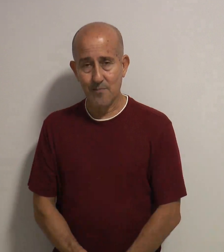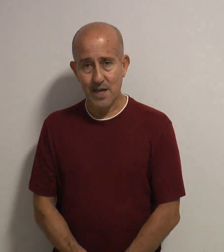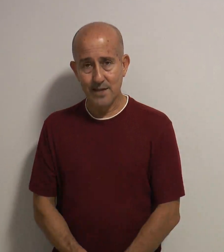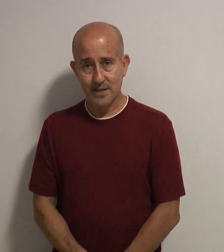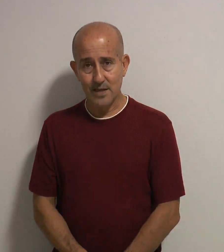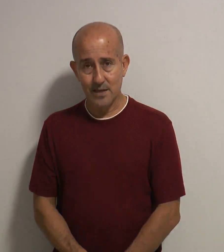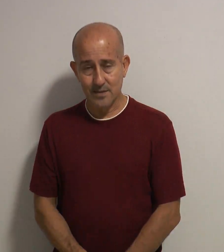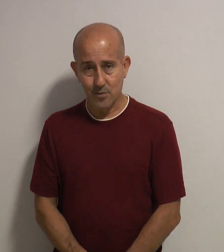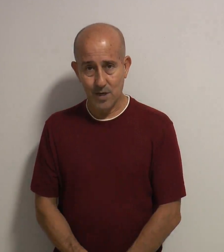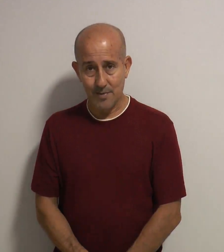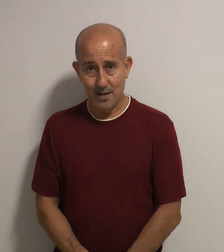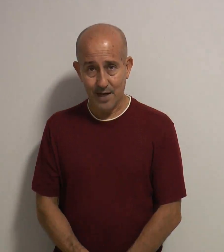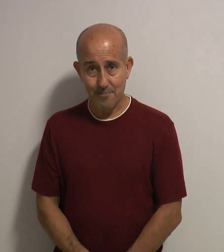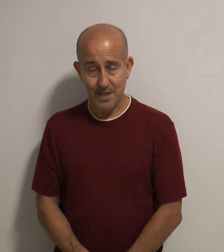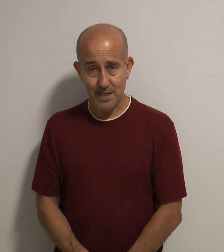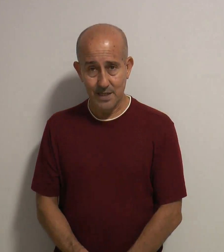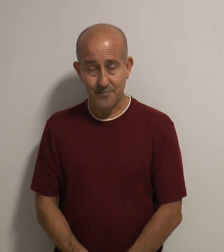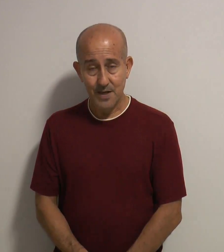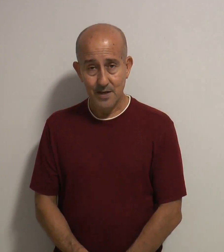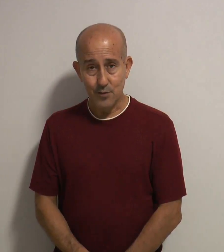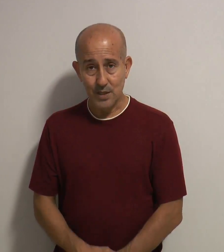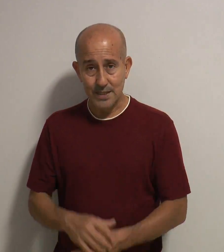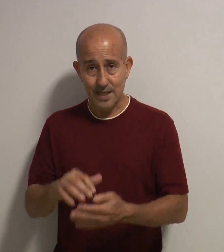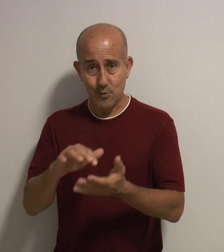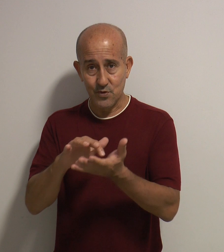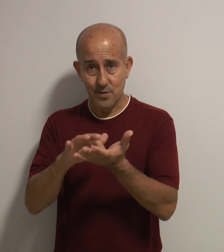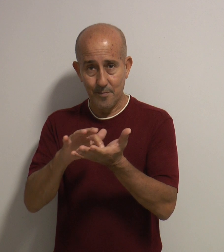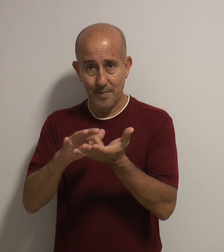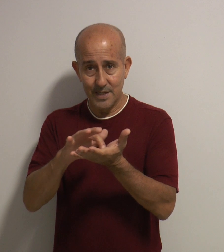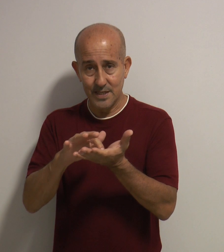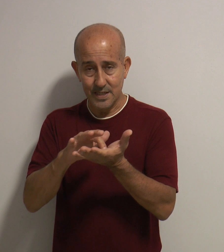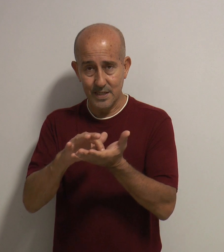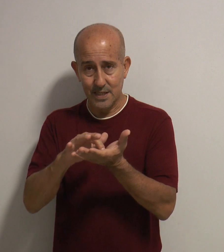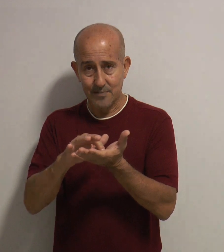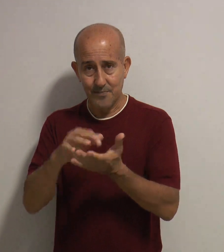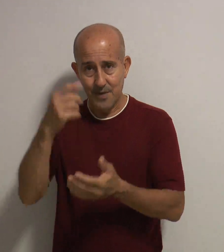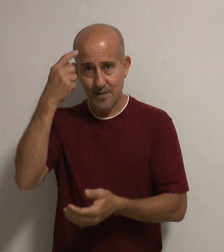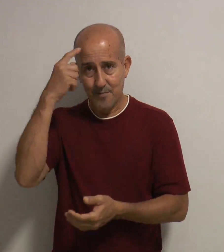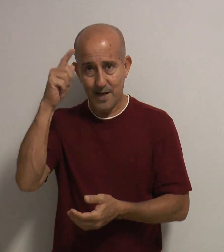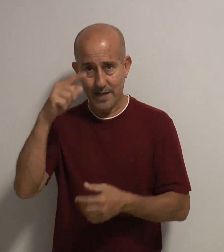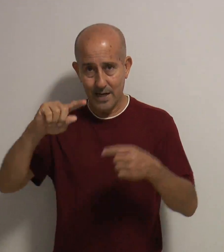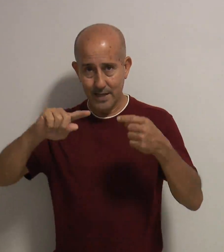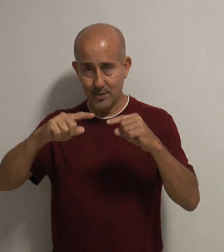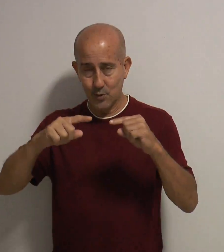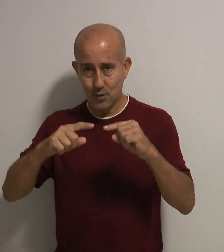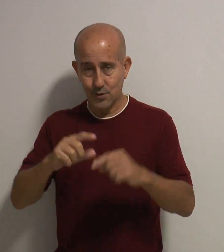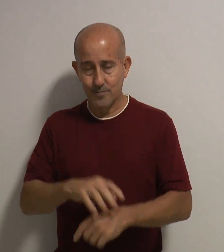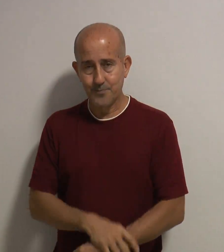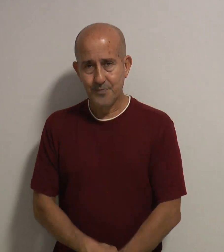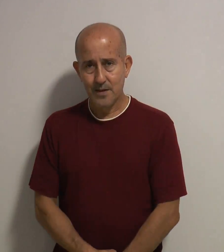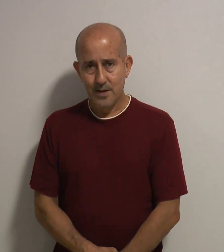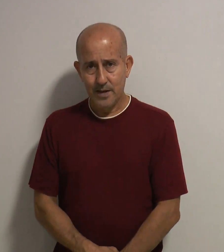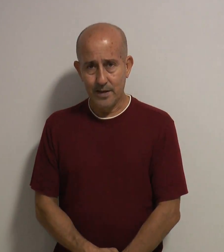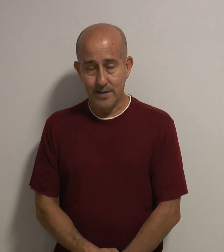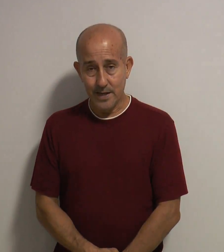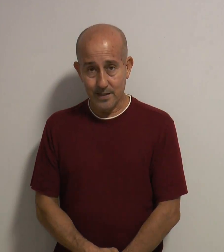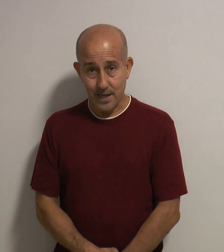también hay señas, como la palabra aspirina, que utilizamos medicina para el dolor. Y en este